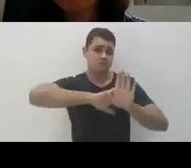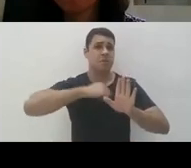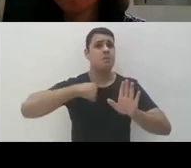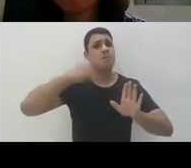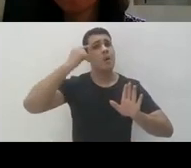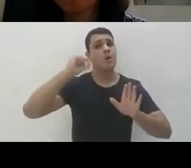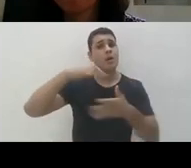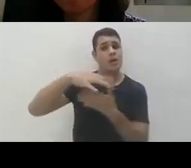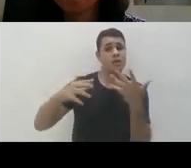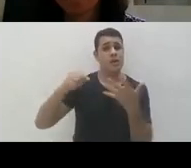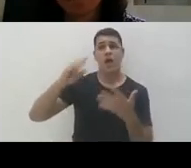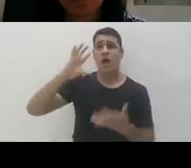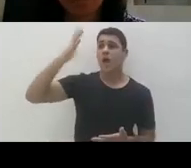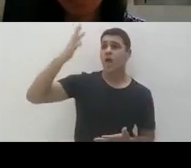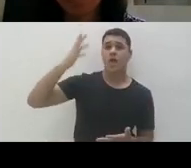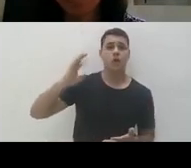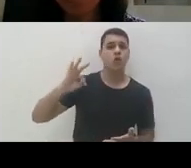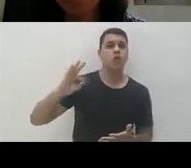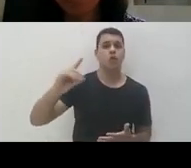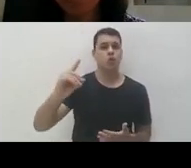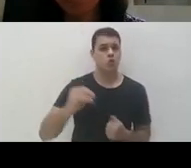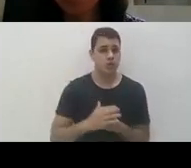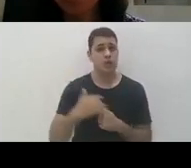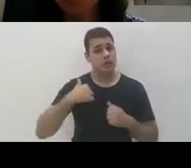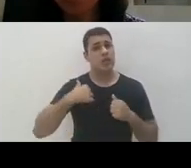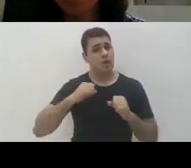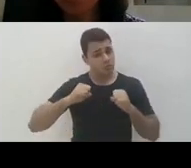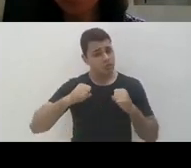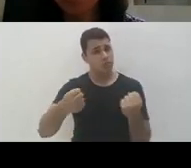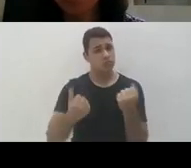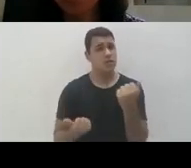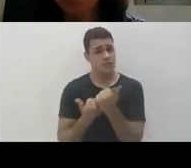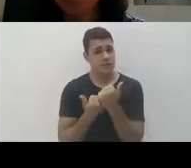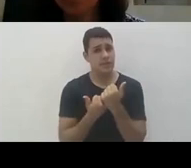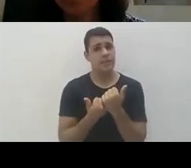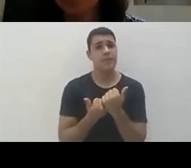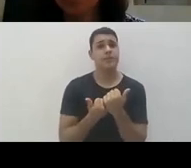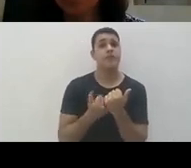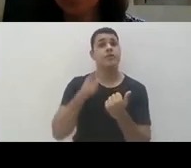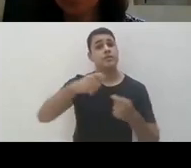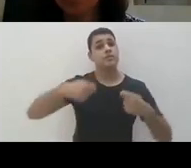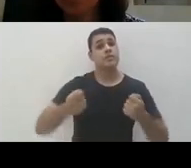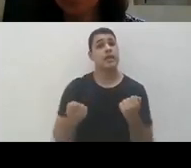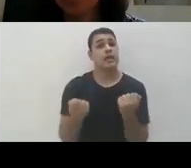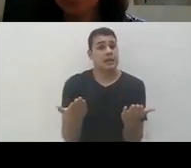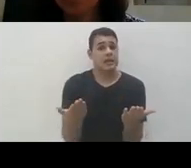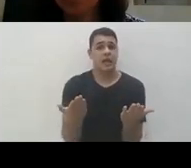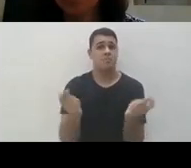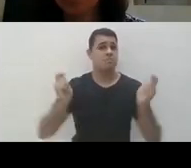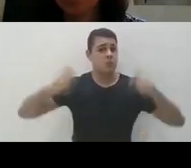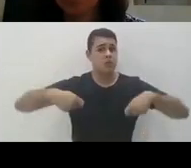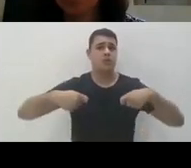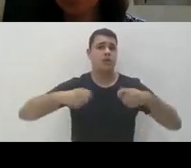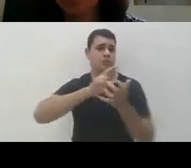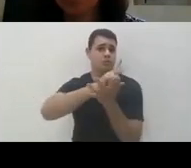Libras é a solução para tudo e eu defendo que você tem que oferecer diferentes possibilidades, por